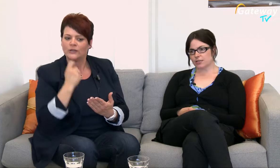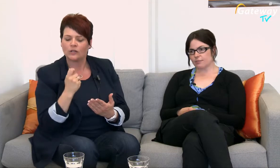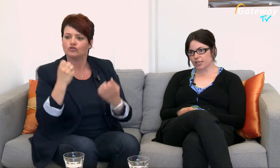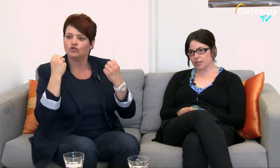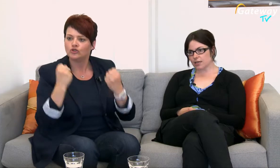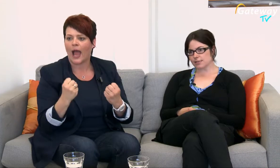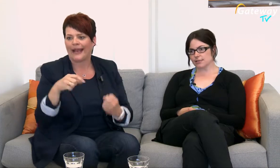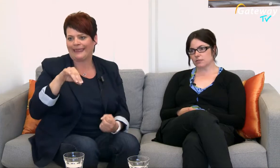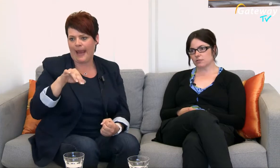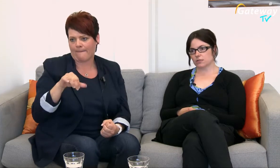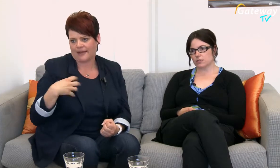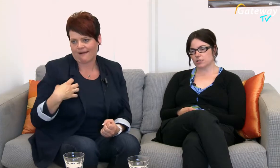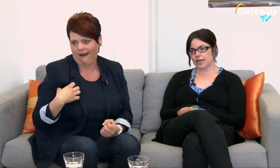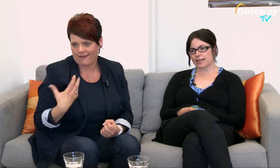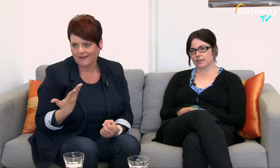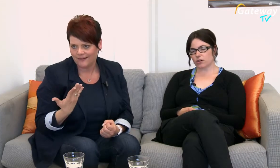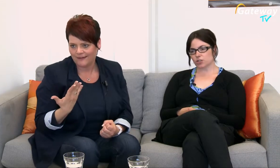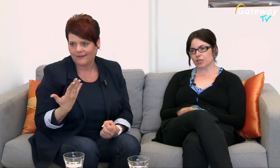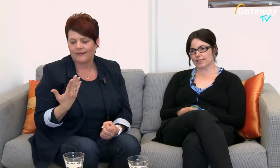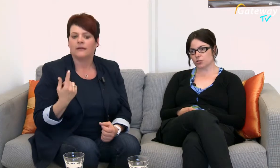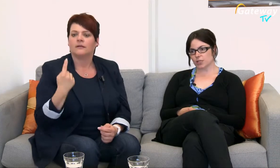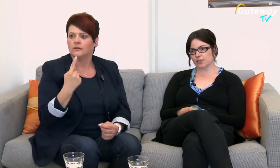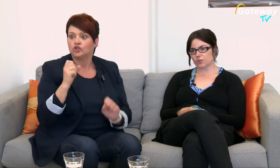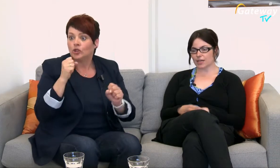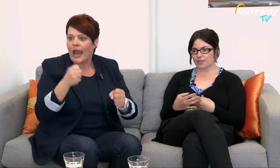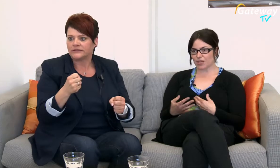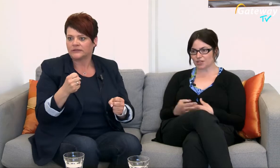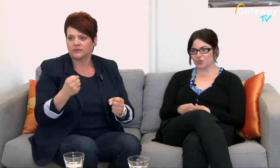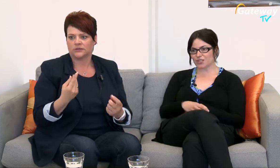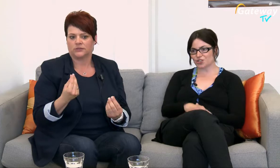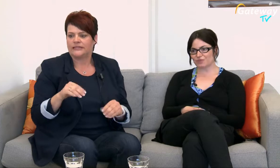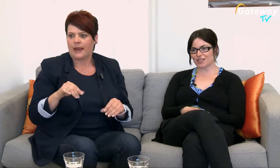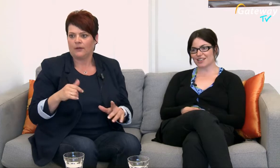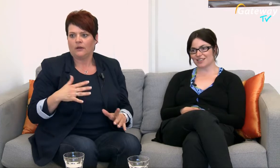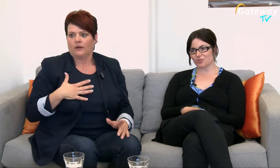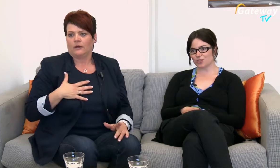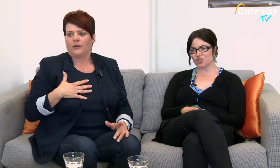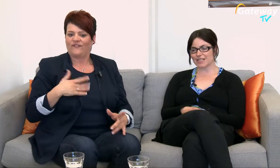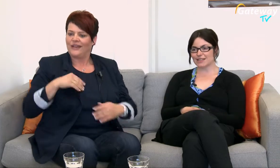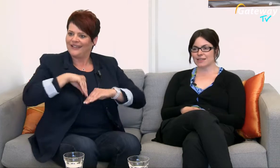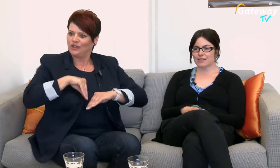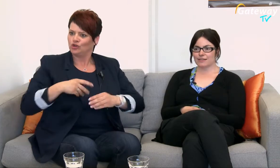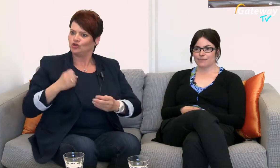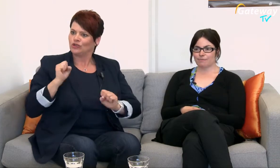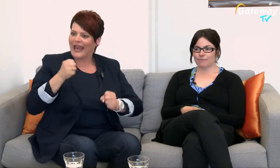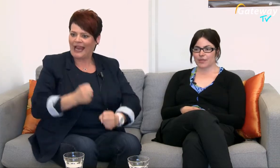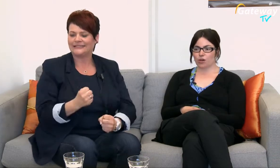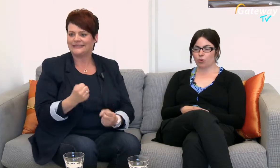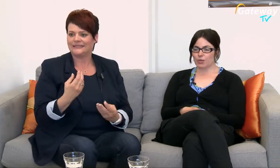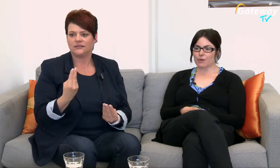Diabetiker ist und der halt dann auch in Stresssituationen, gerade bei Klausuren steht man ja dann auch unter Stress Auch Probleme